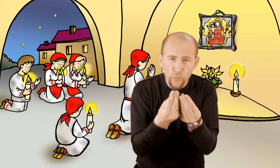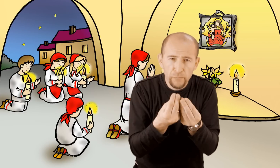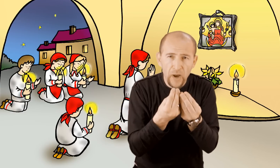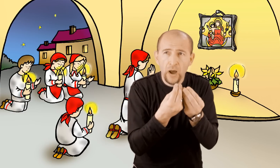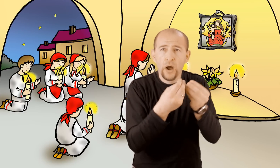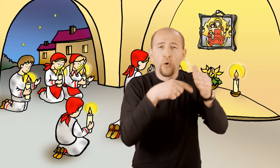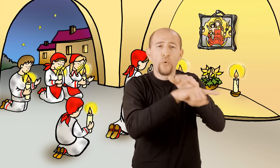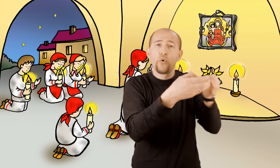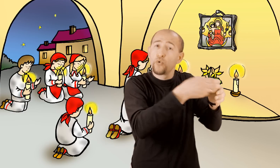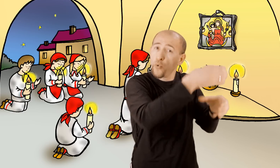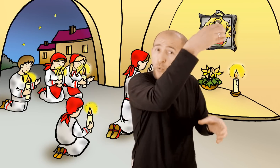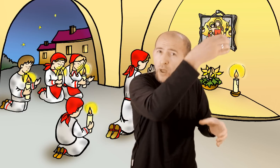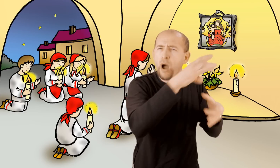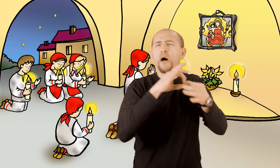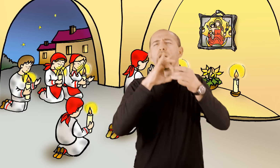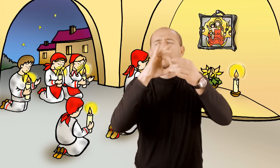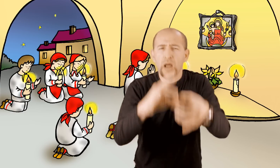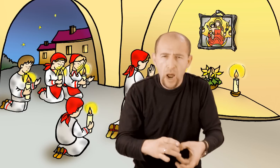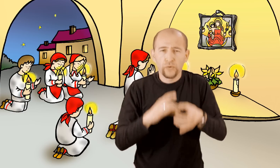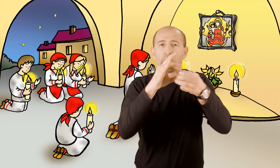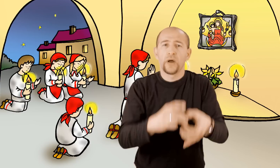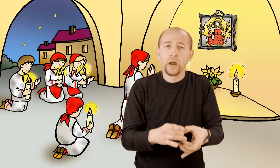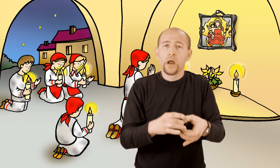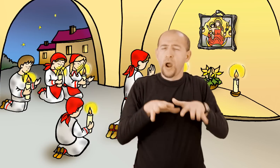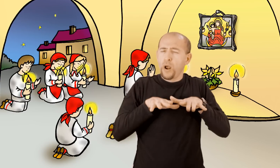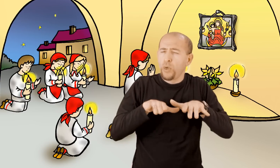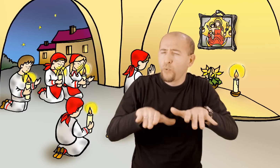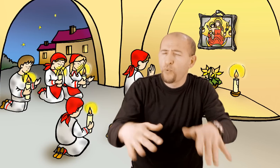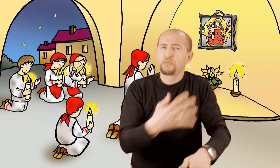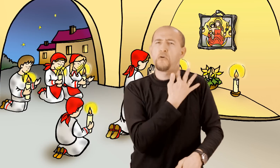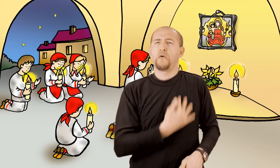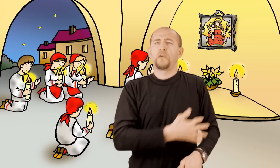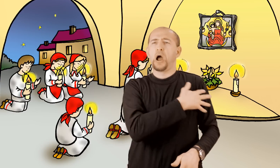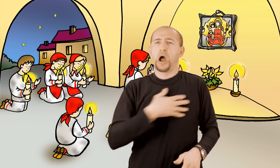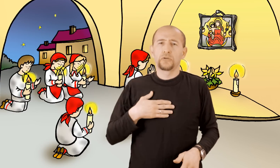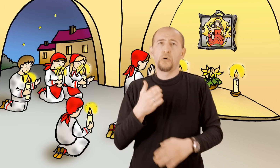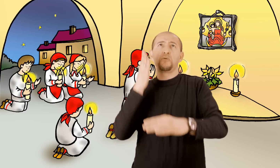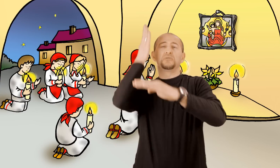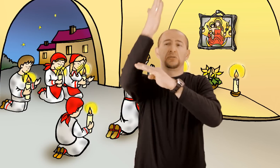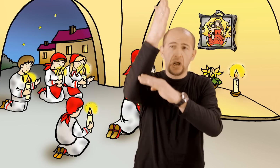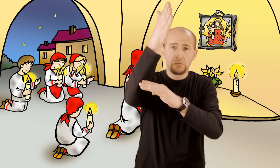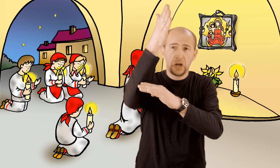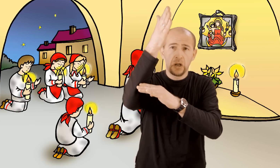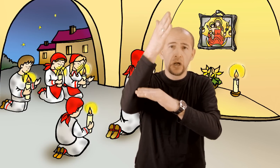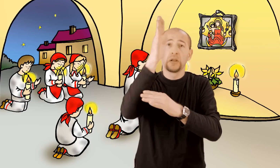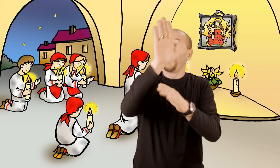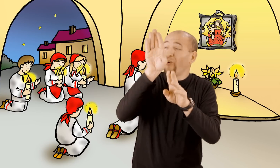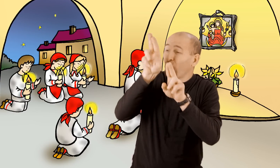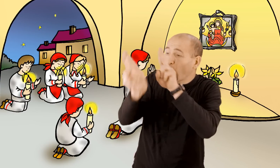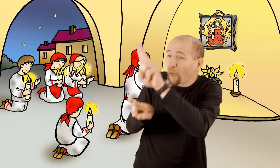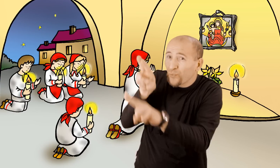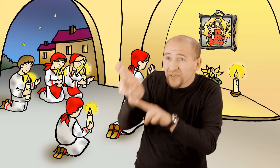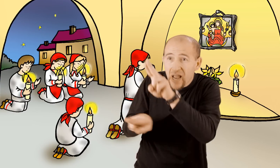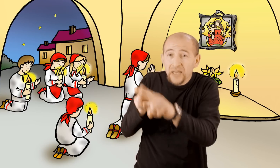nadama svojim Zaštitu od pogibelji od zlotvora svojih I tebe slavit će grad naš rođeni